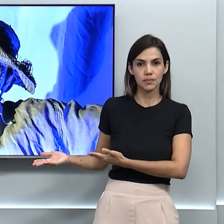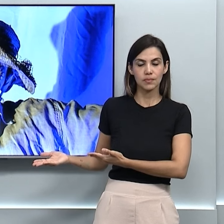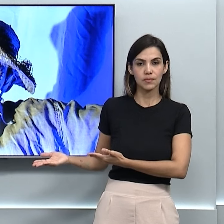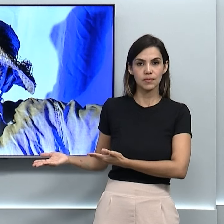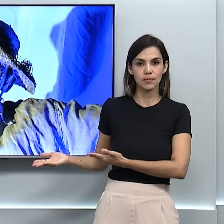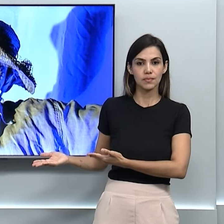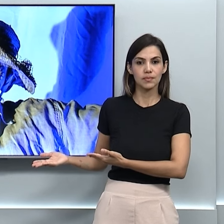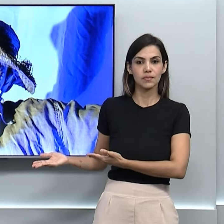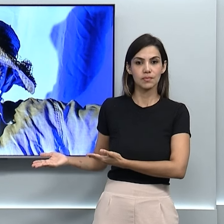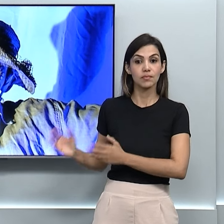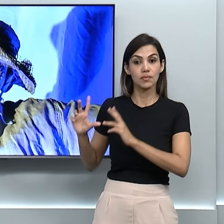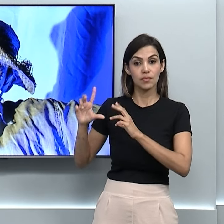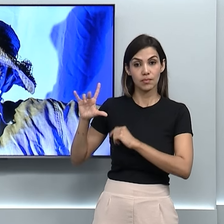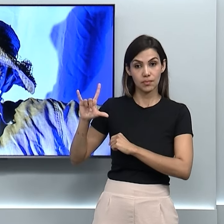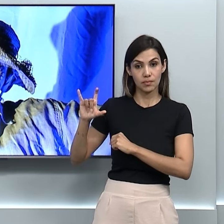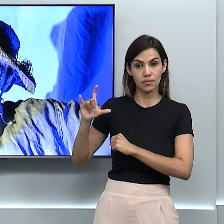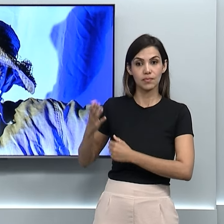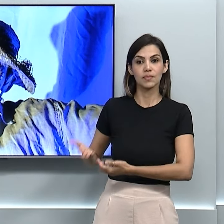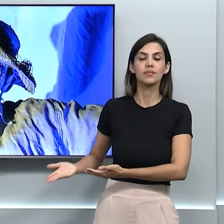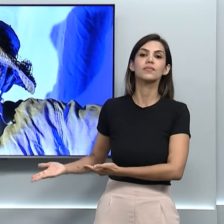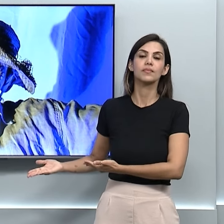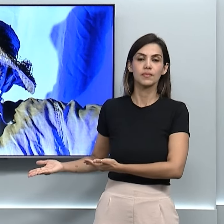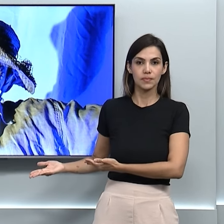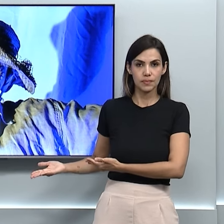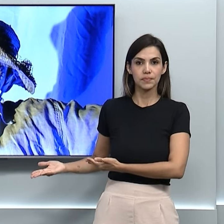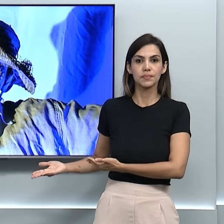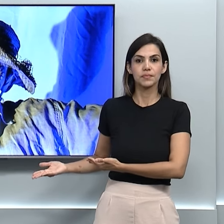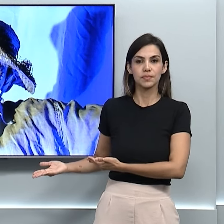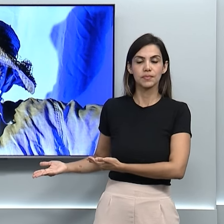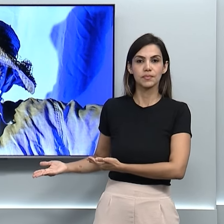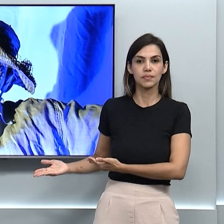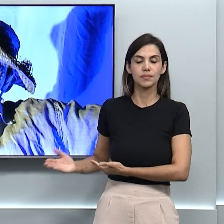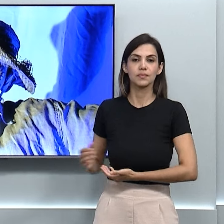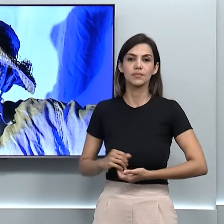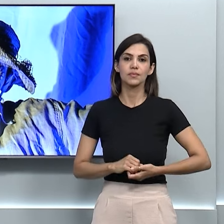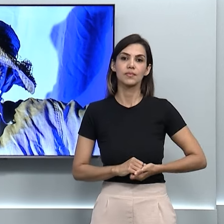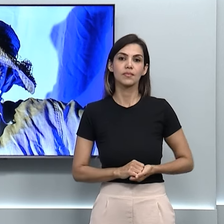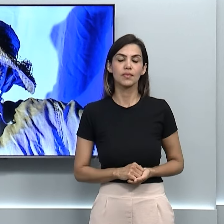embaixo, arroba Cia Corpo na Contramão.